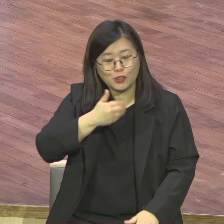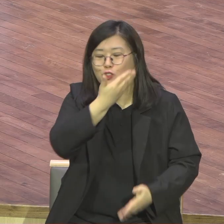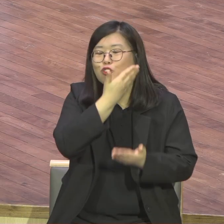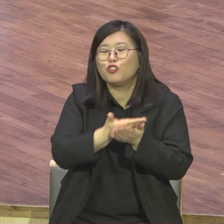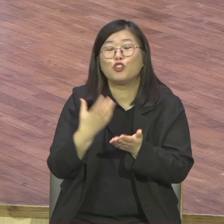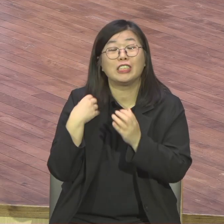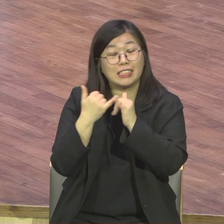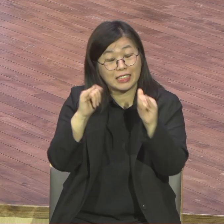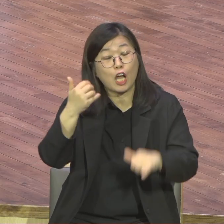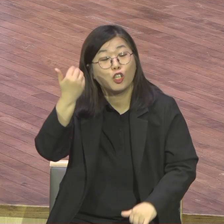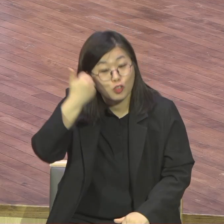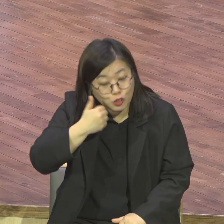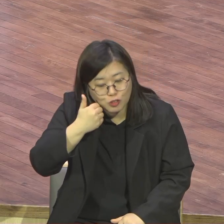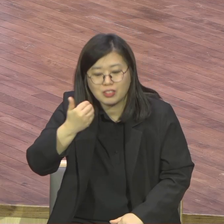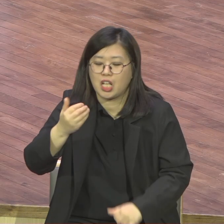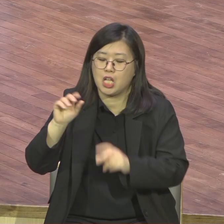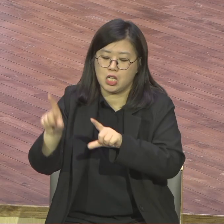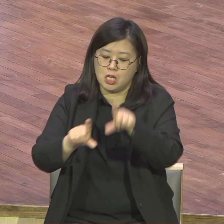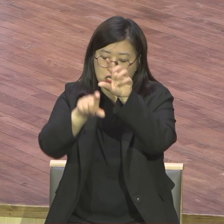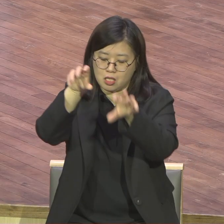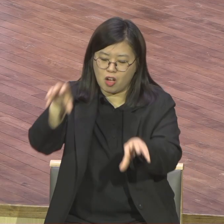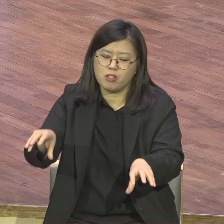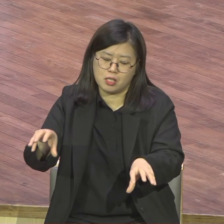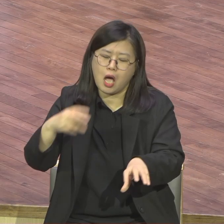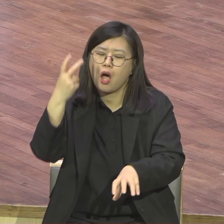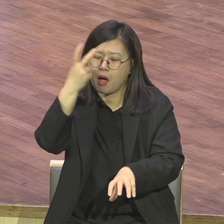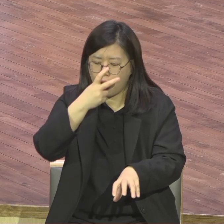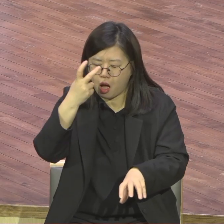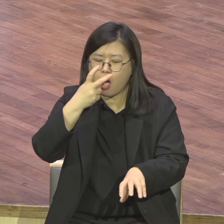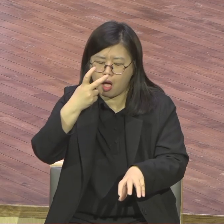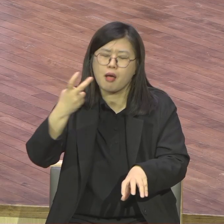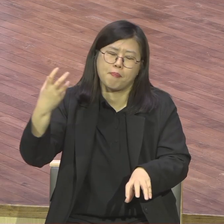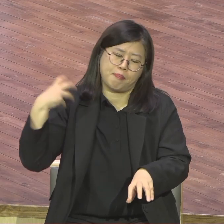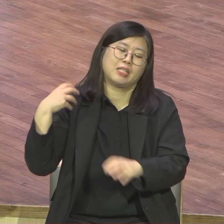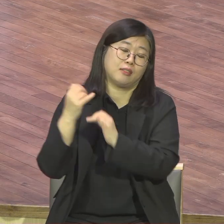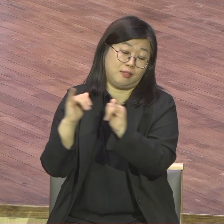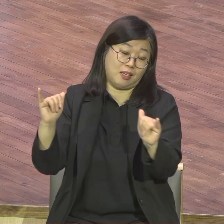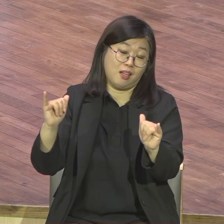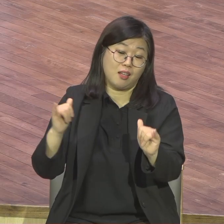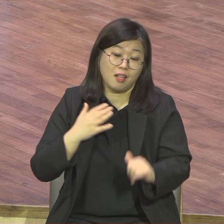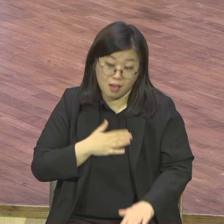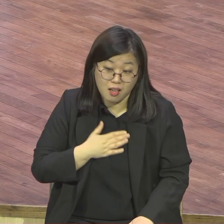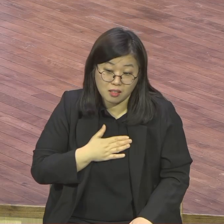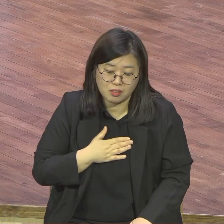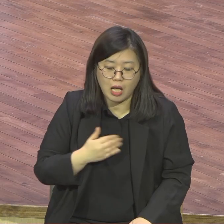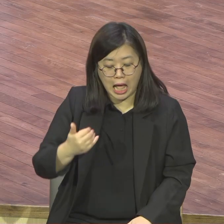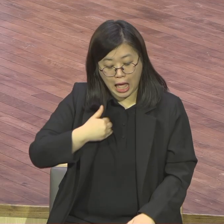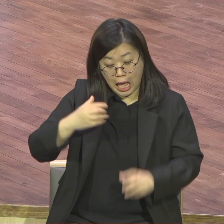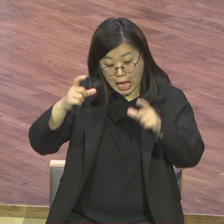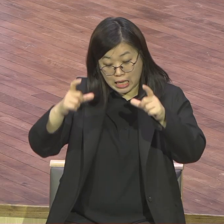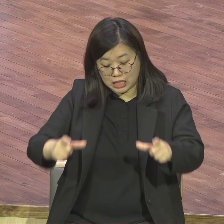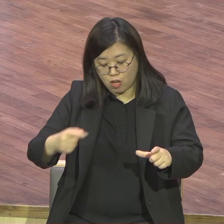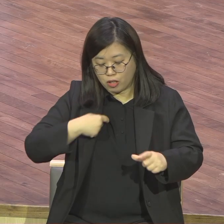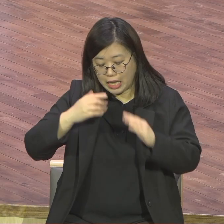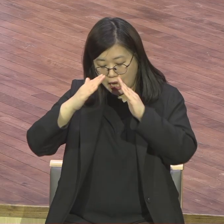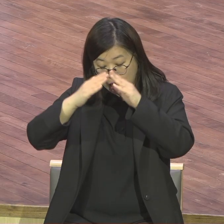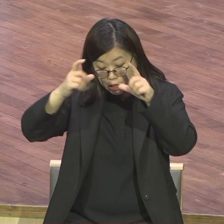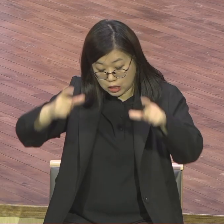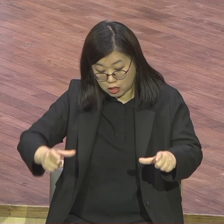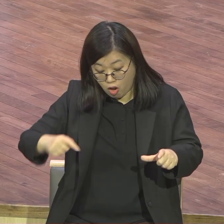놓치면 안 돼요 꼭 가져오셔야 돼요 현장에 현장에 왜냐 이 현장에서의 모든 영적